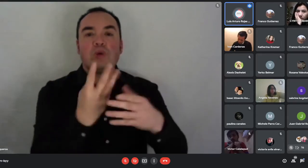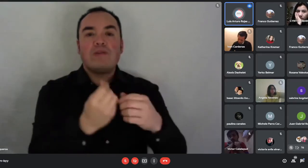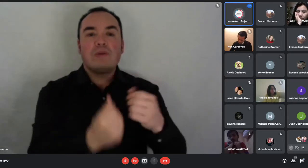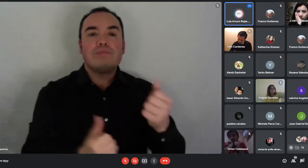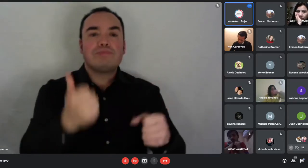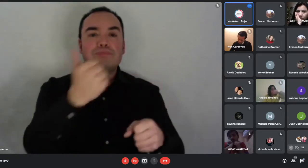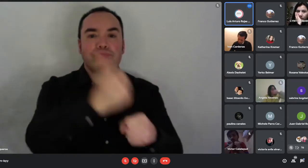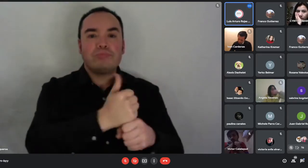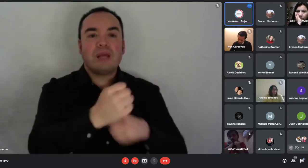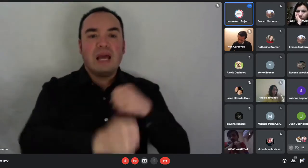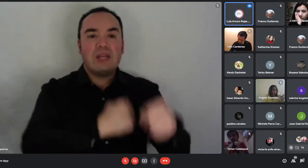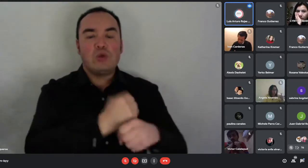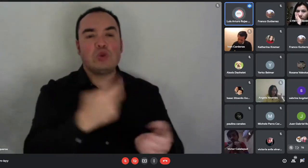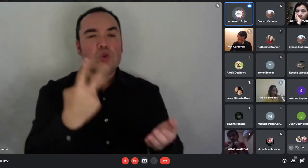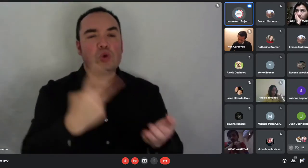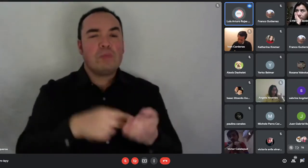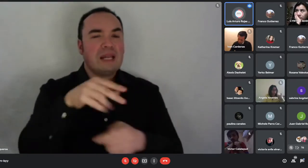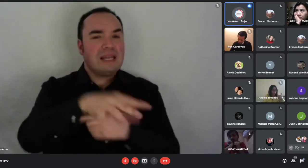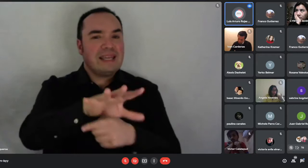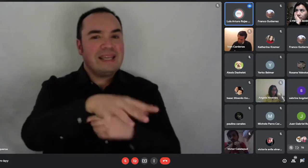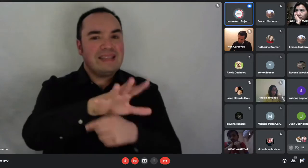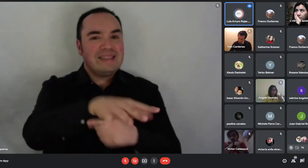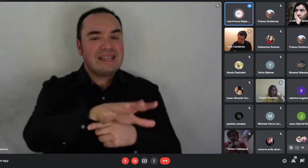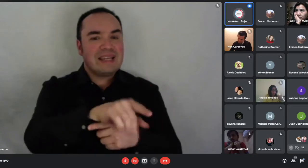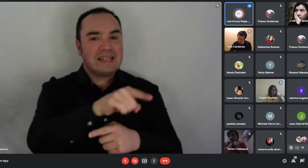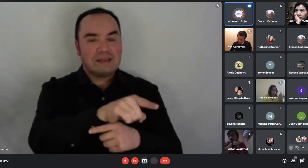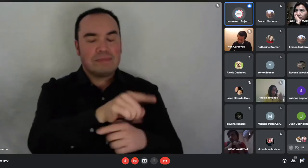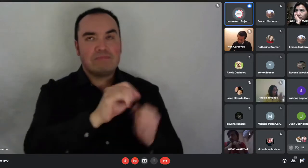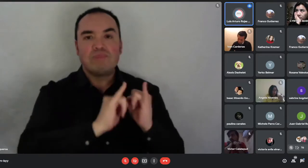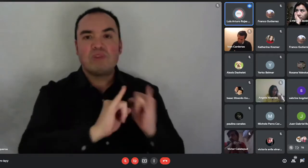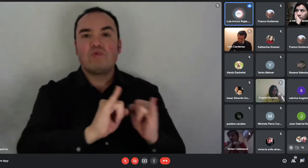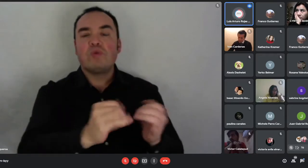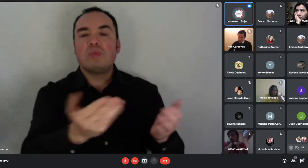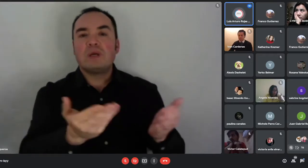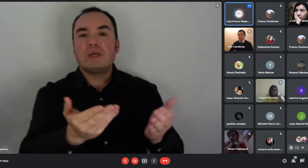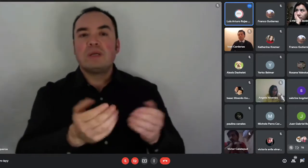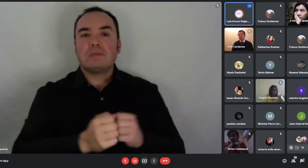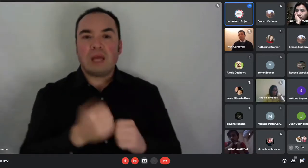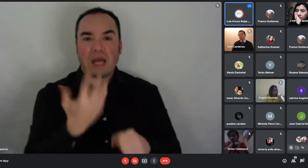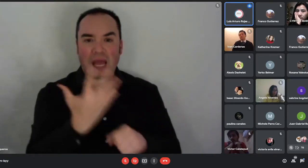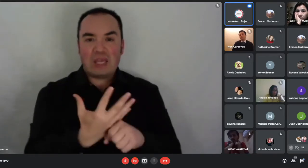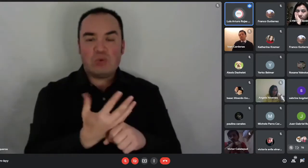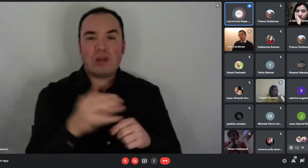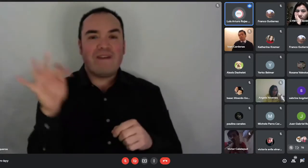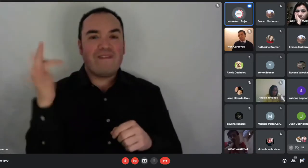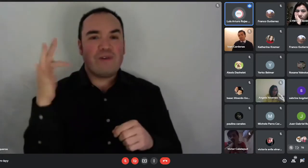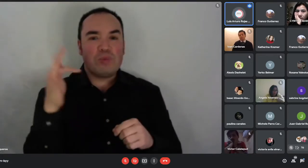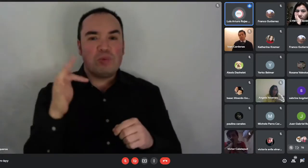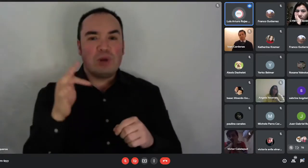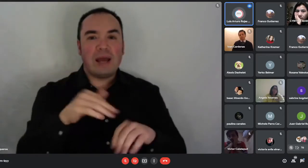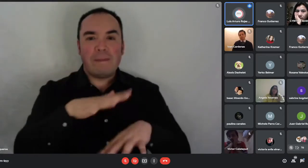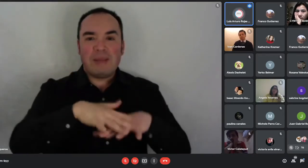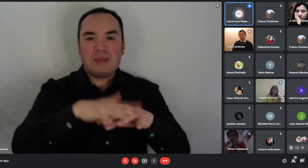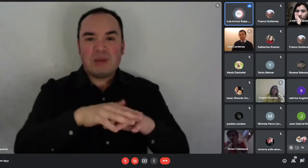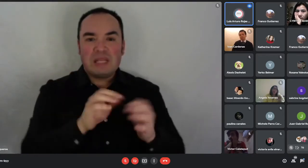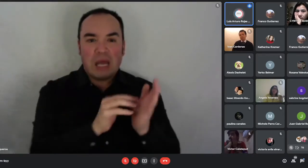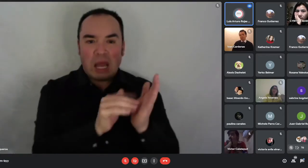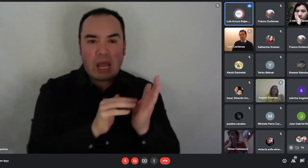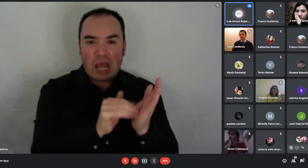que aplica una fórmula y de acuerdo a la localidad en donde se encuentra la vivienda que se va a comprar, comienza el